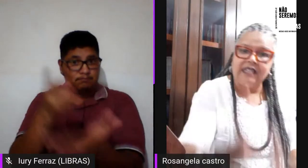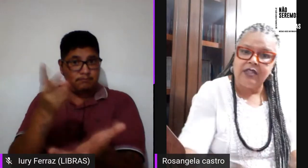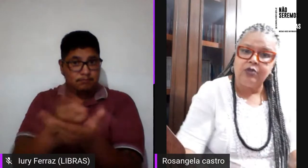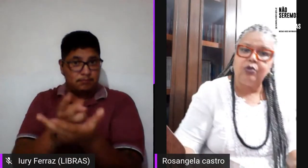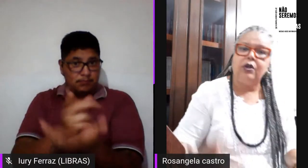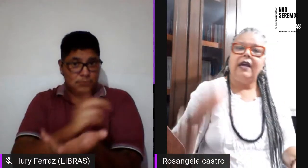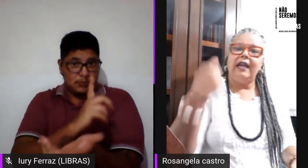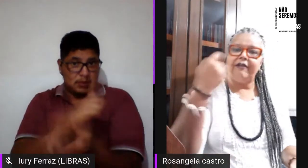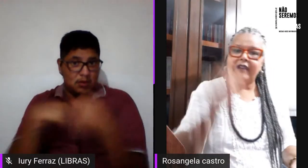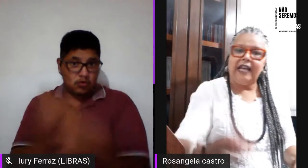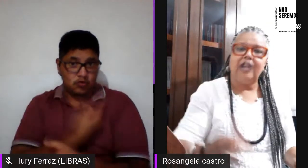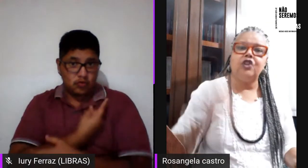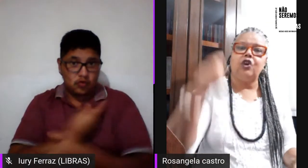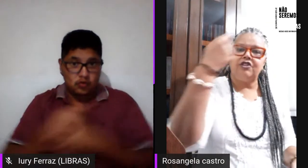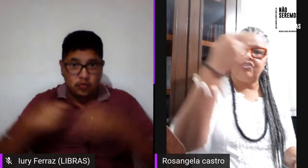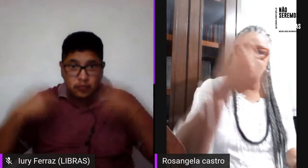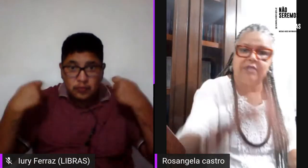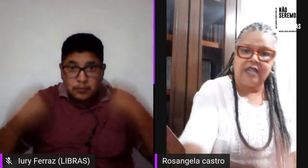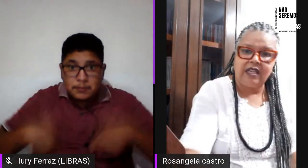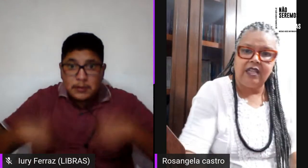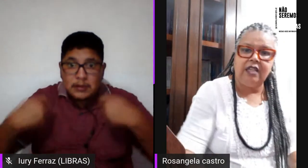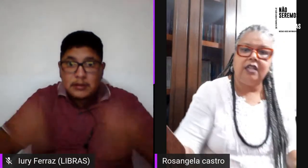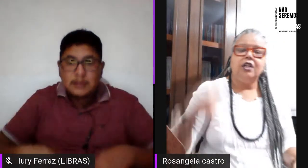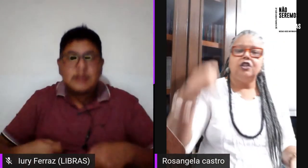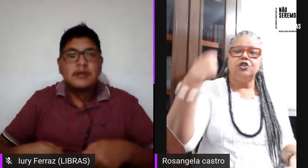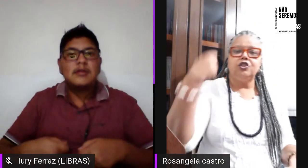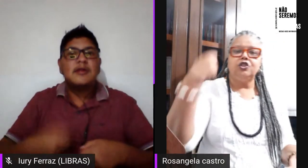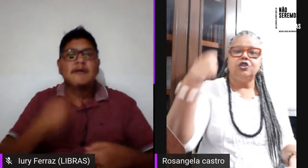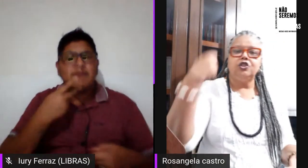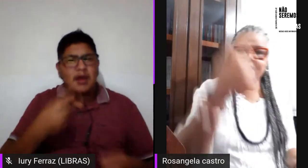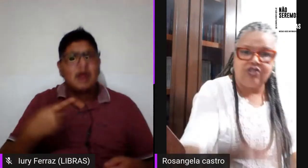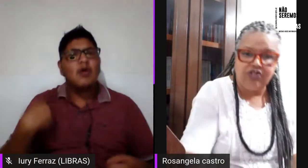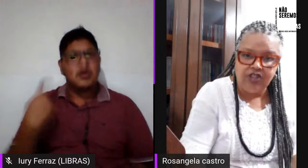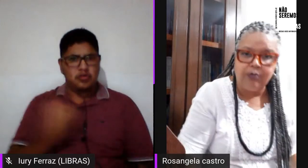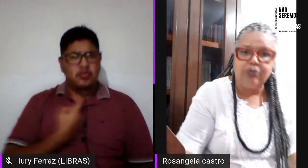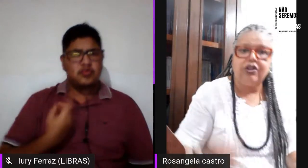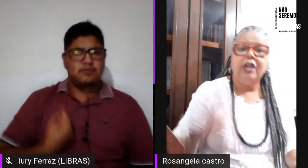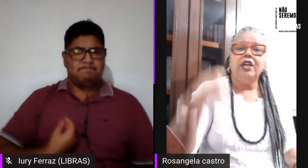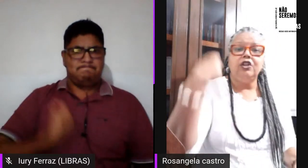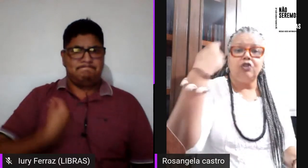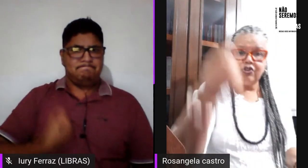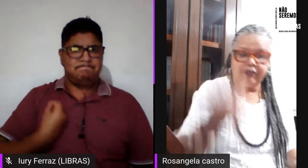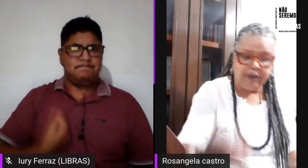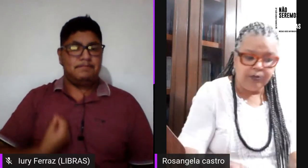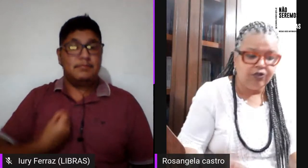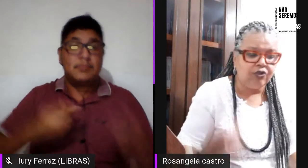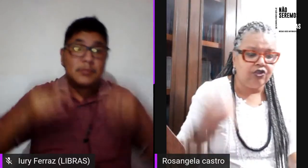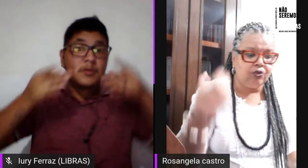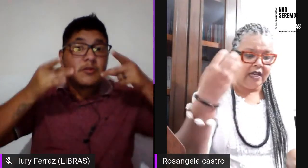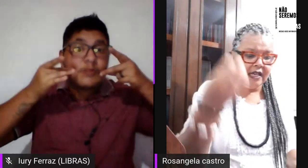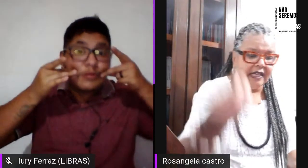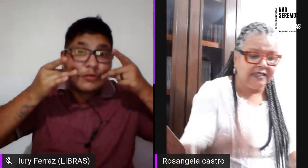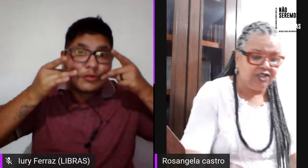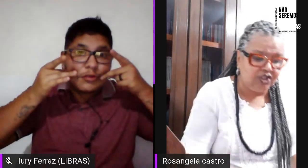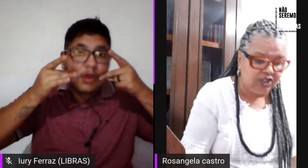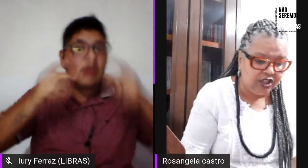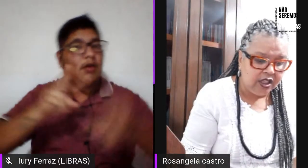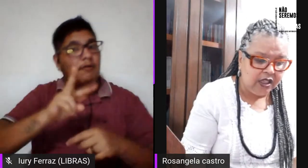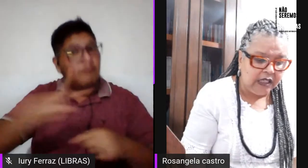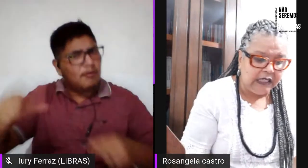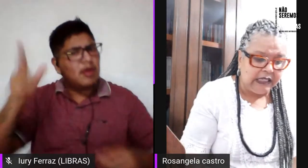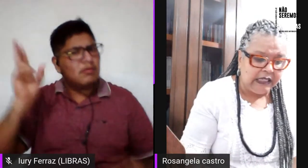precisando é falar nós estamos aqui nós existimos e nós vamos continuar a